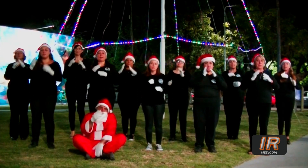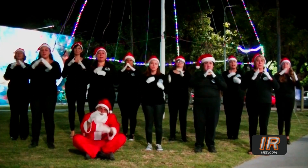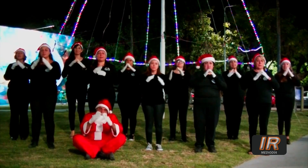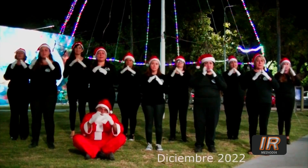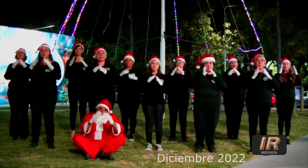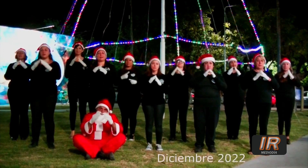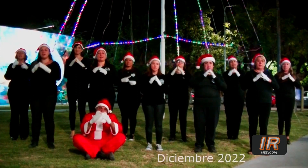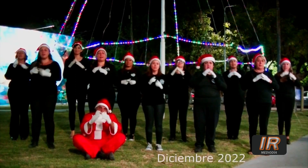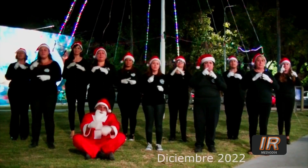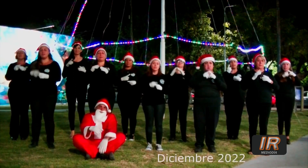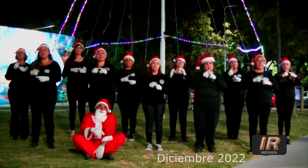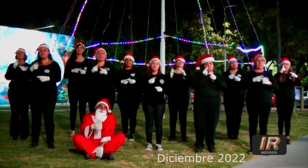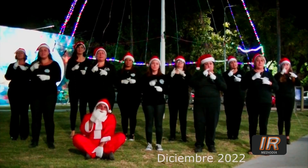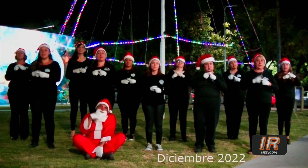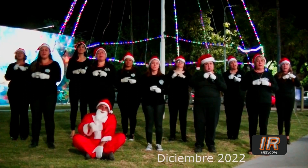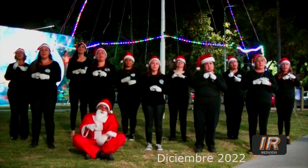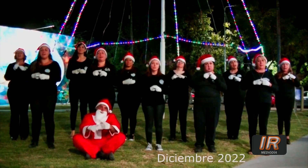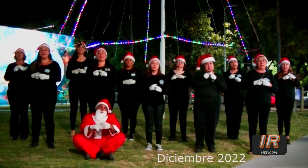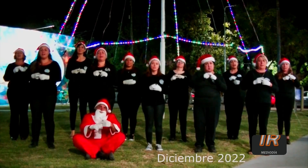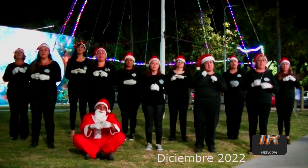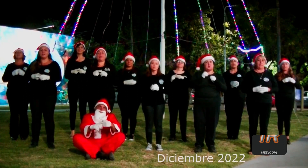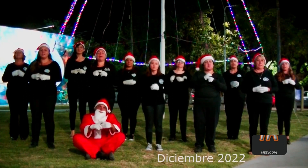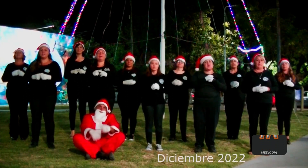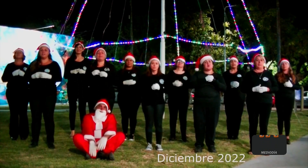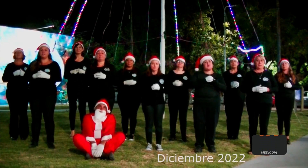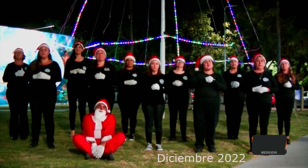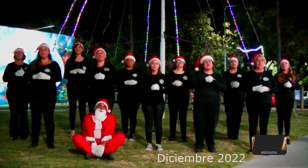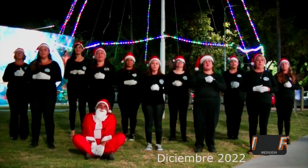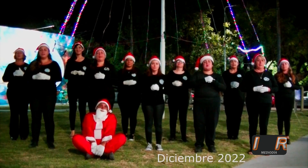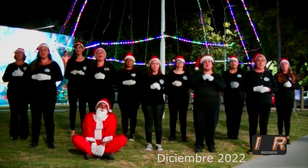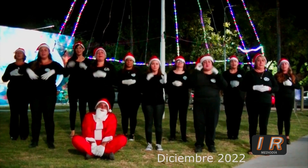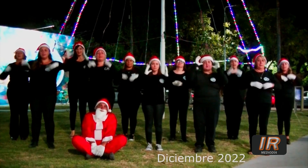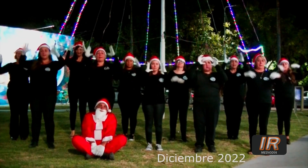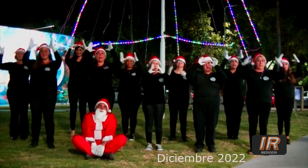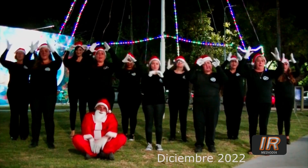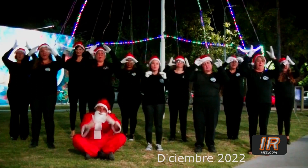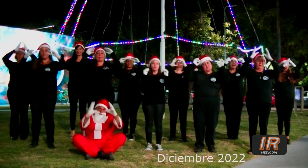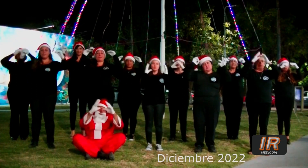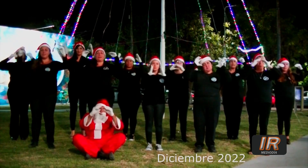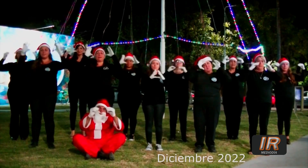casa que hay fiesta en Navidad.